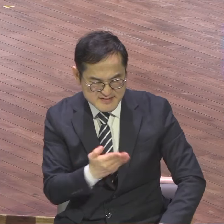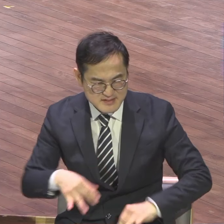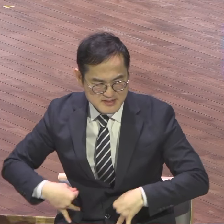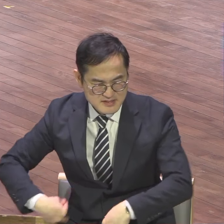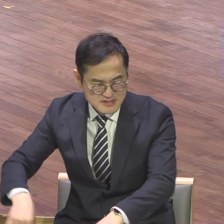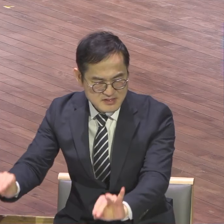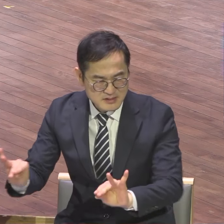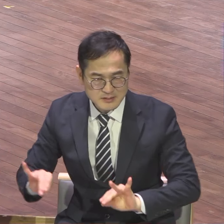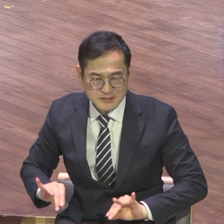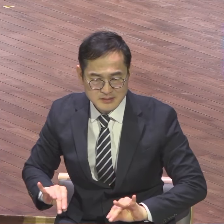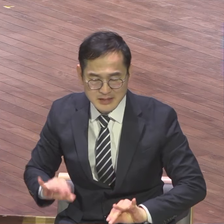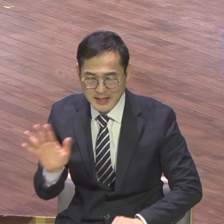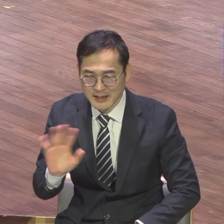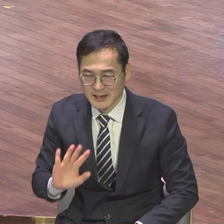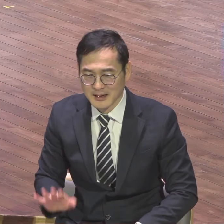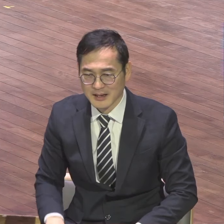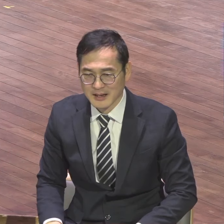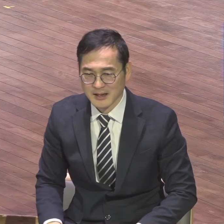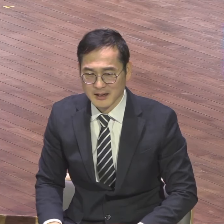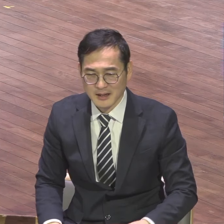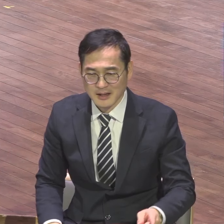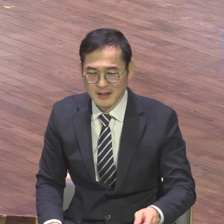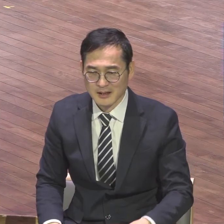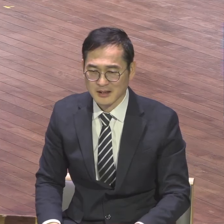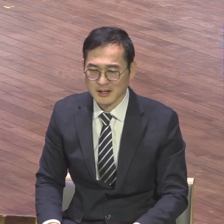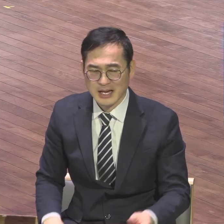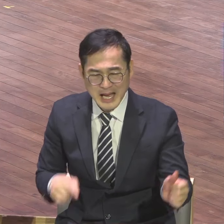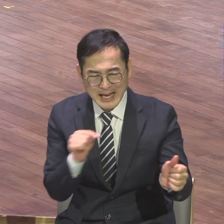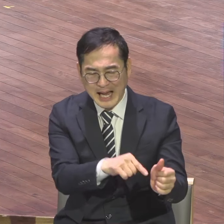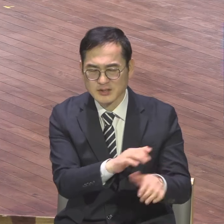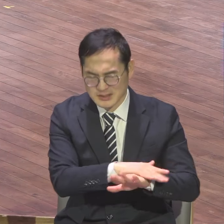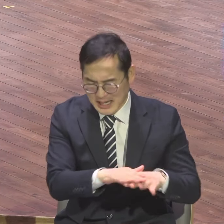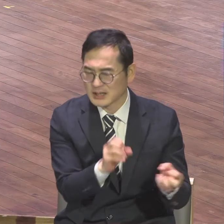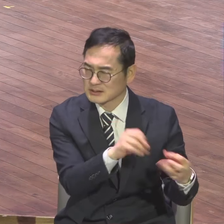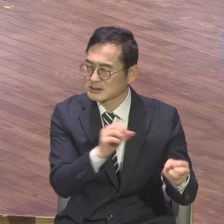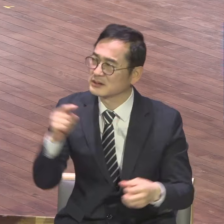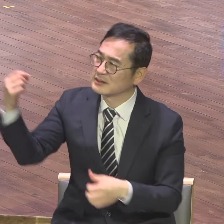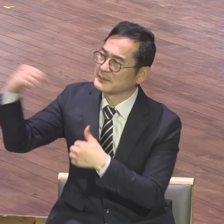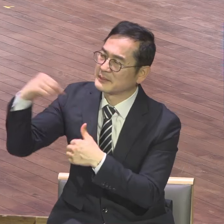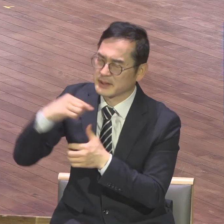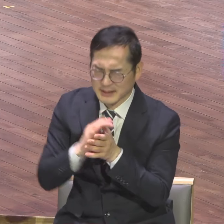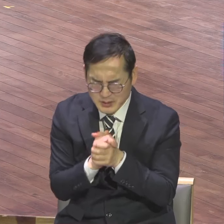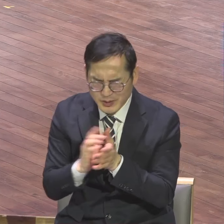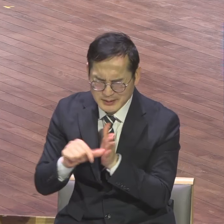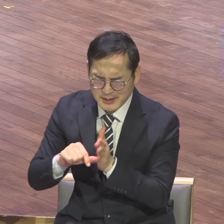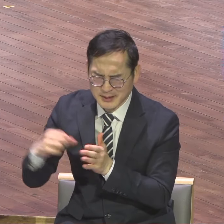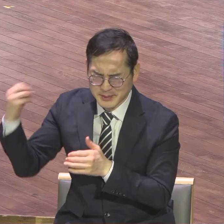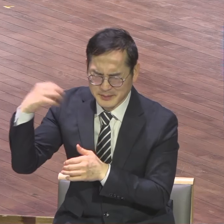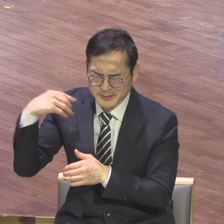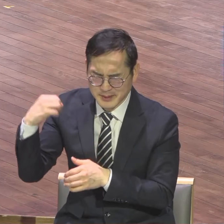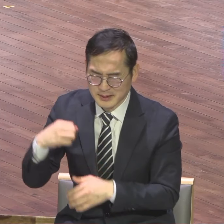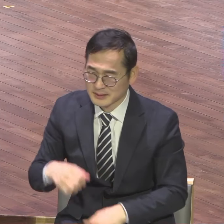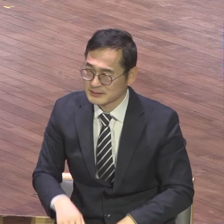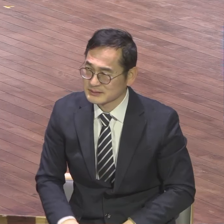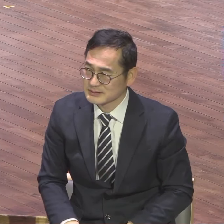나 너 기도 안 받아 그러신다니까 그러니깐 기도하여 아 사단이 저 인간을 또 데리고 장난치구나